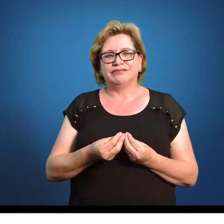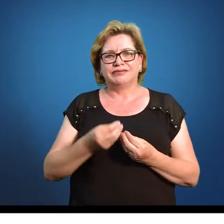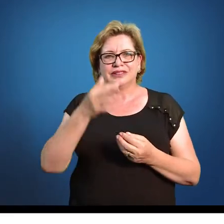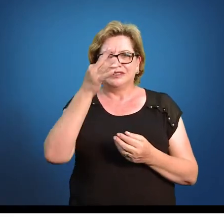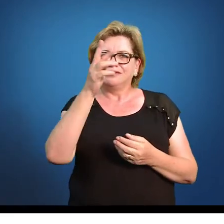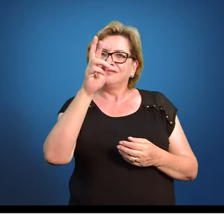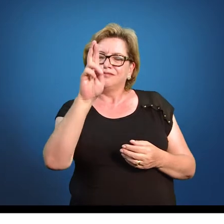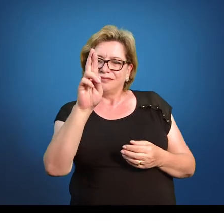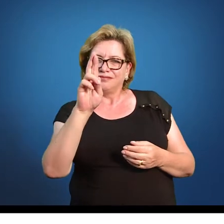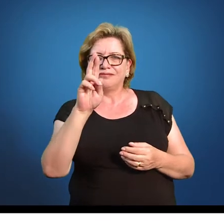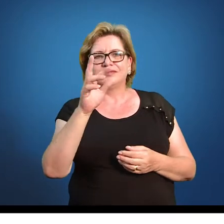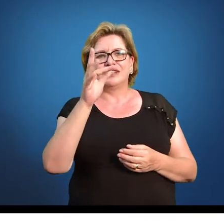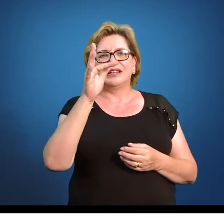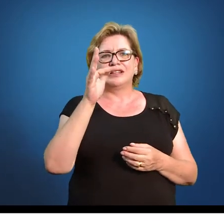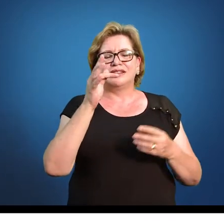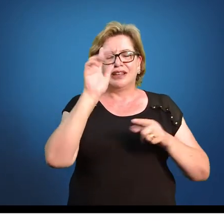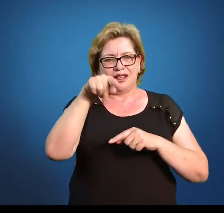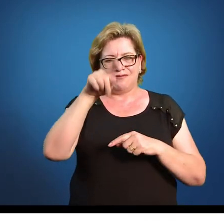RELATIVA.